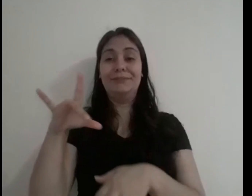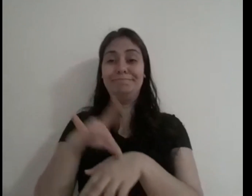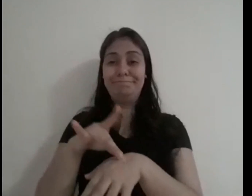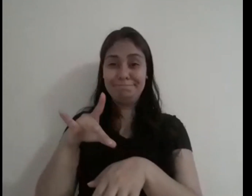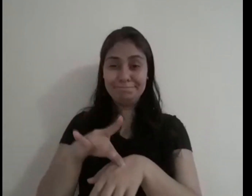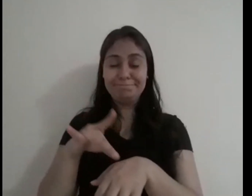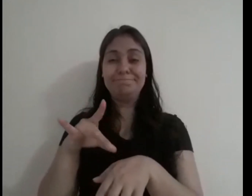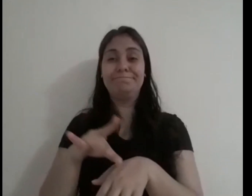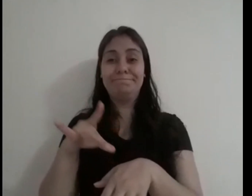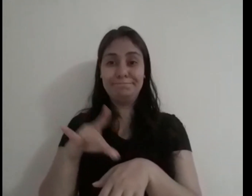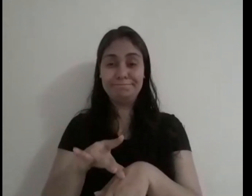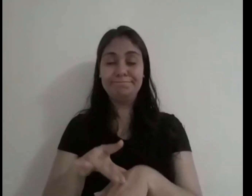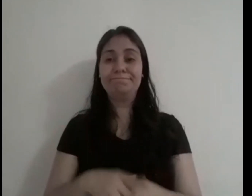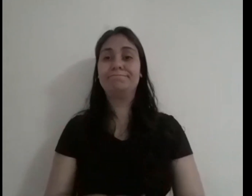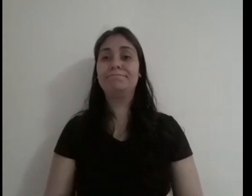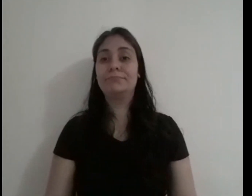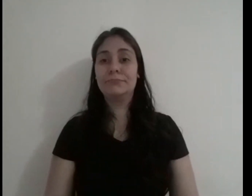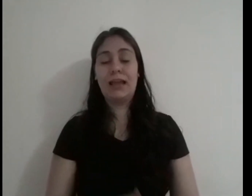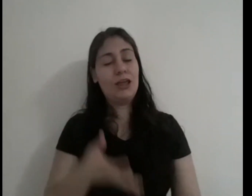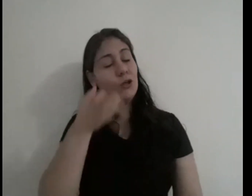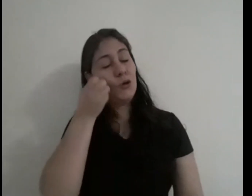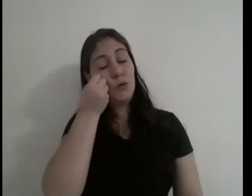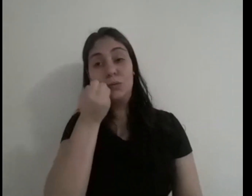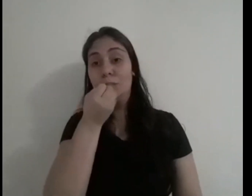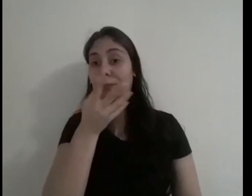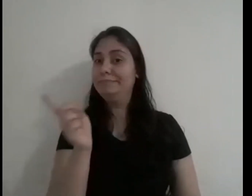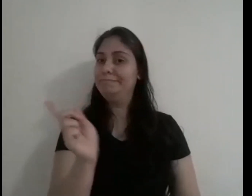debilitada. Ele não dormia bem.